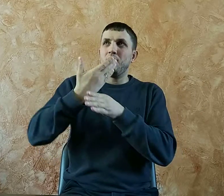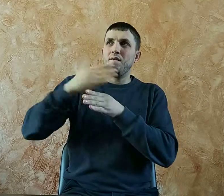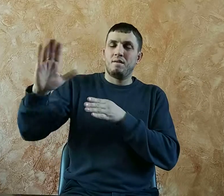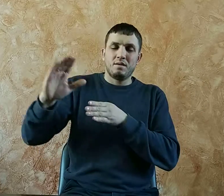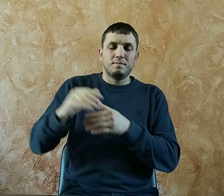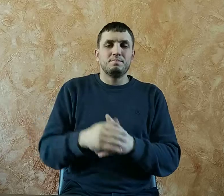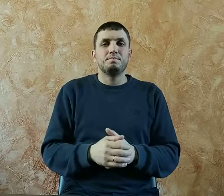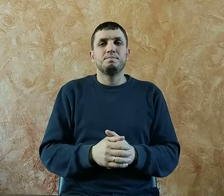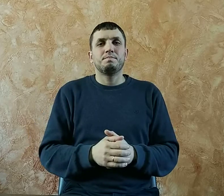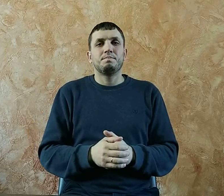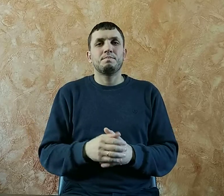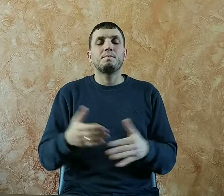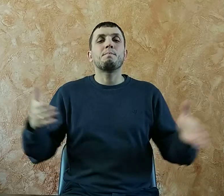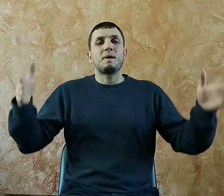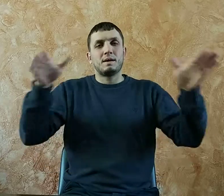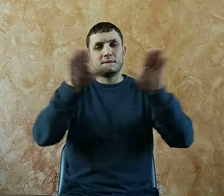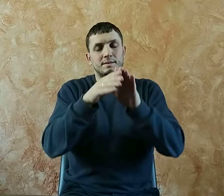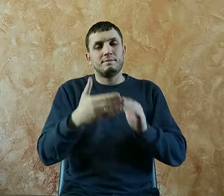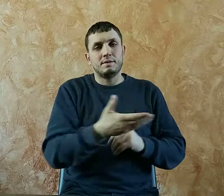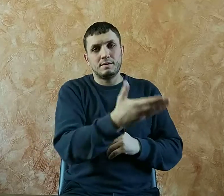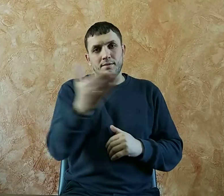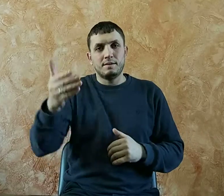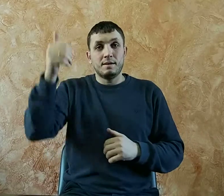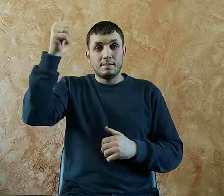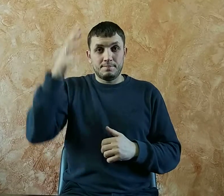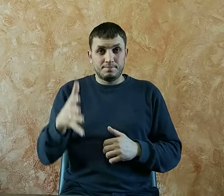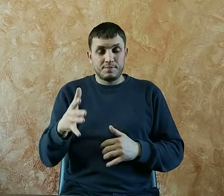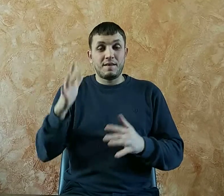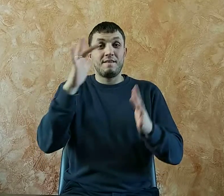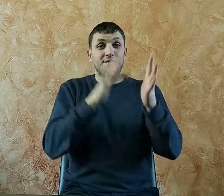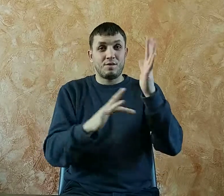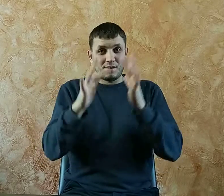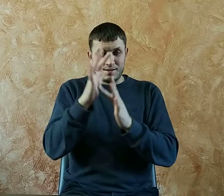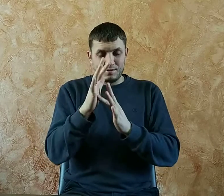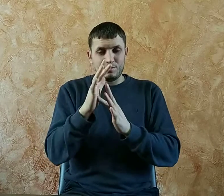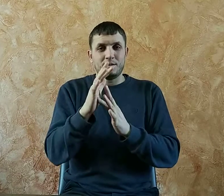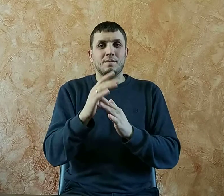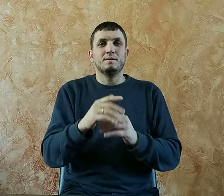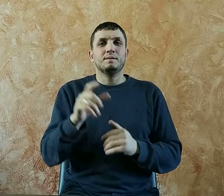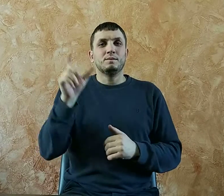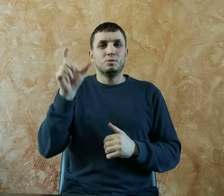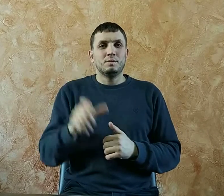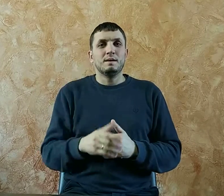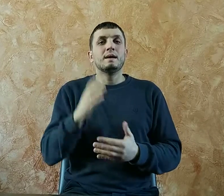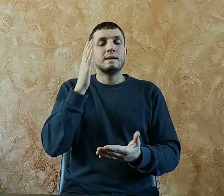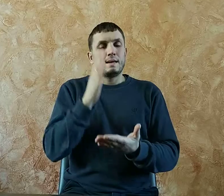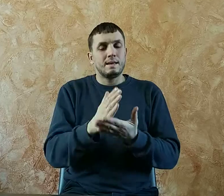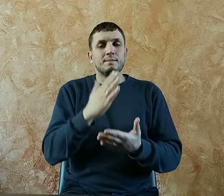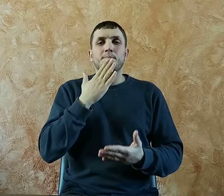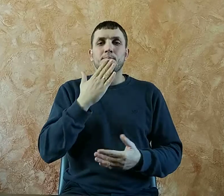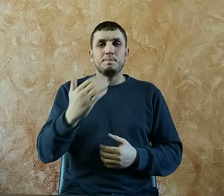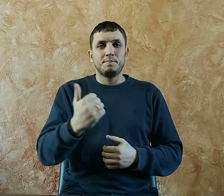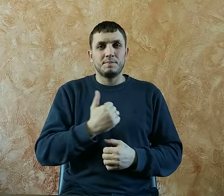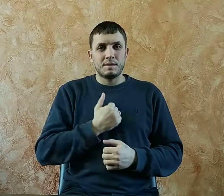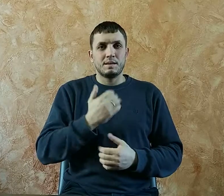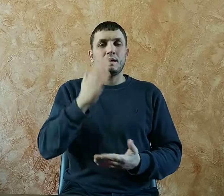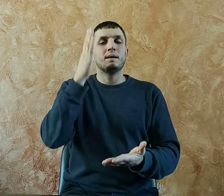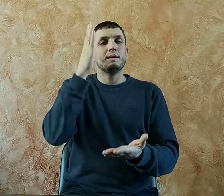Да благословит вас Господь! Во Христе Иисусе есть милость и есть прощение